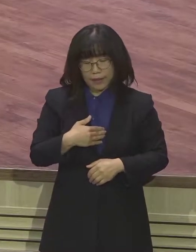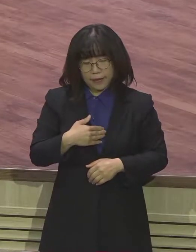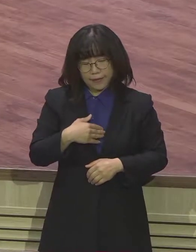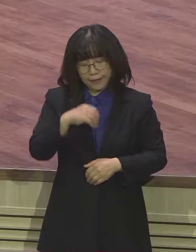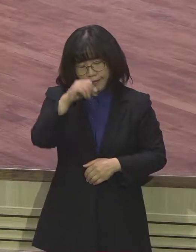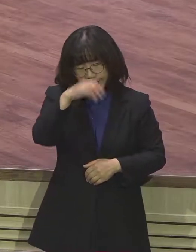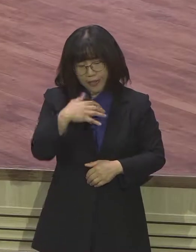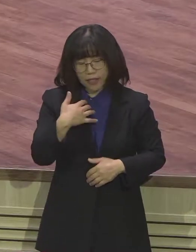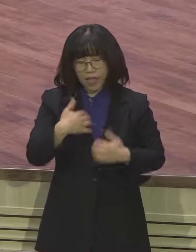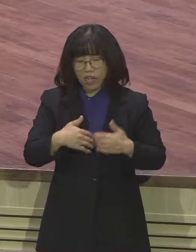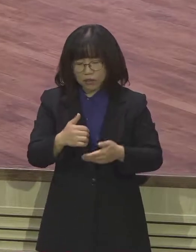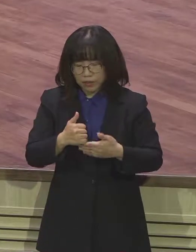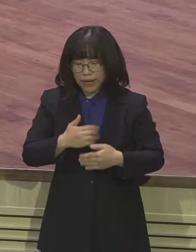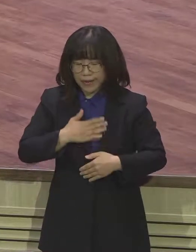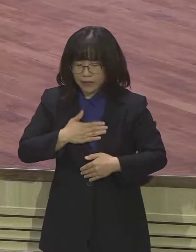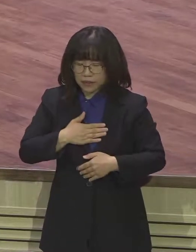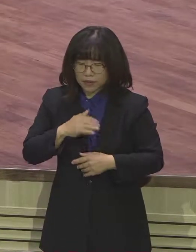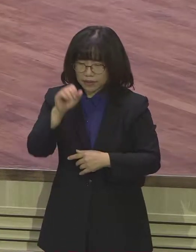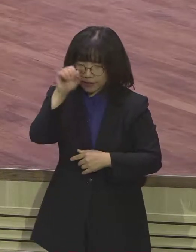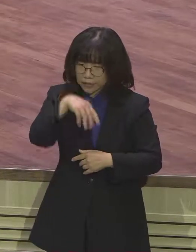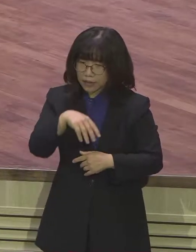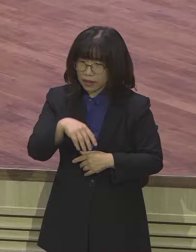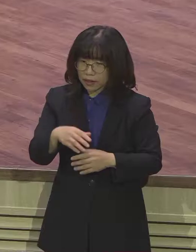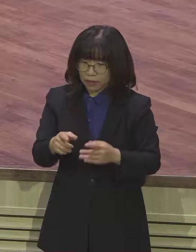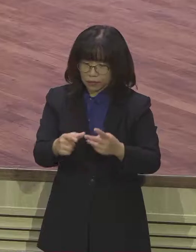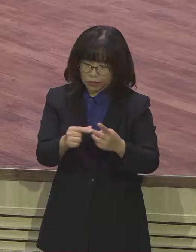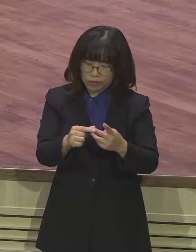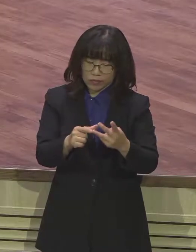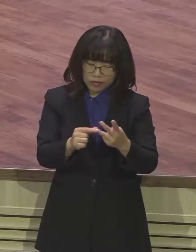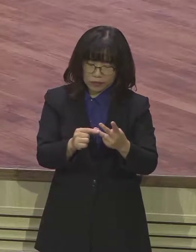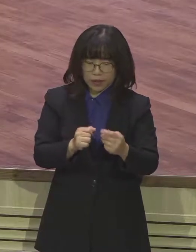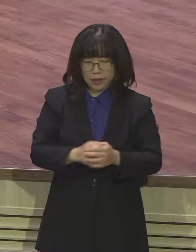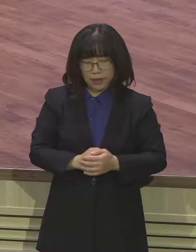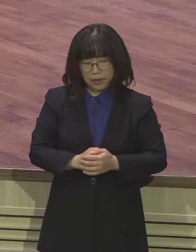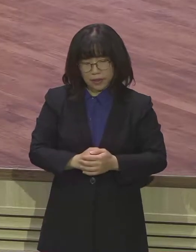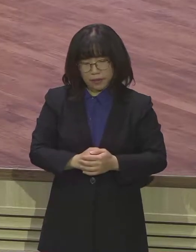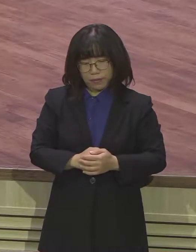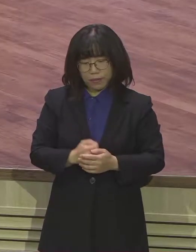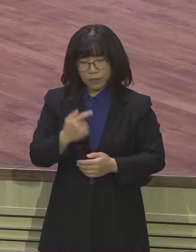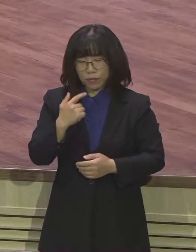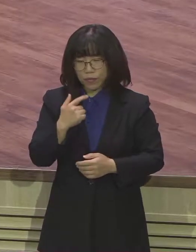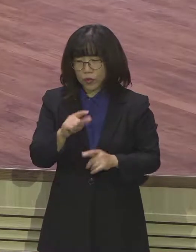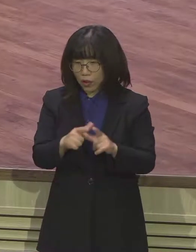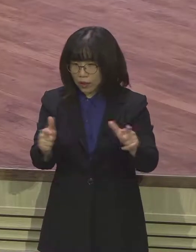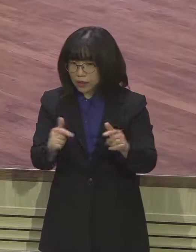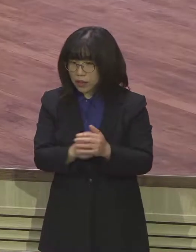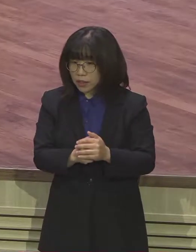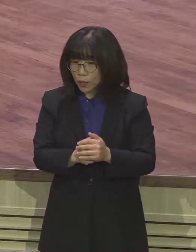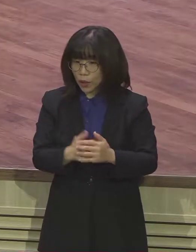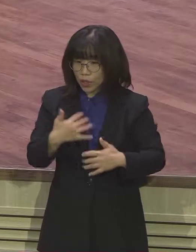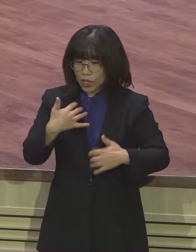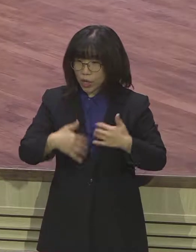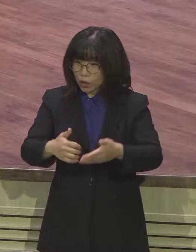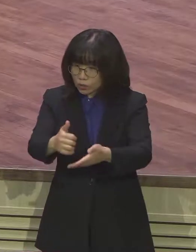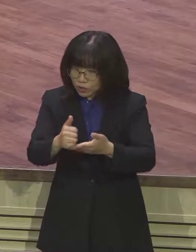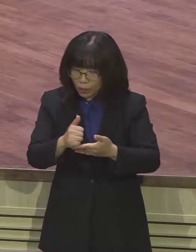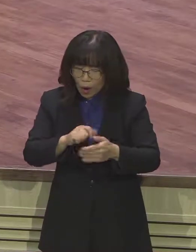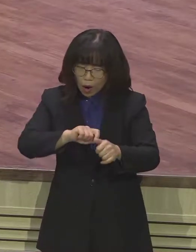있습니다 그래서 우리가 일단 한 권 올려야 되고 목사니까 같이 간 사역자들에게 그래도 한 권 올리는 거 보여줘야 되니까 영접을